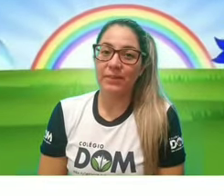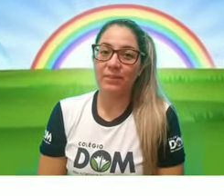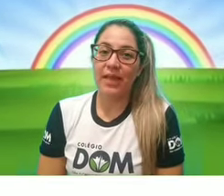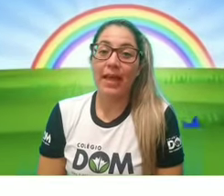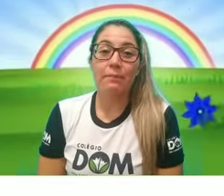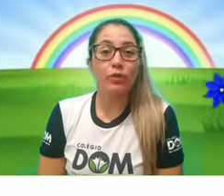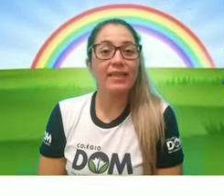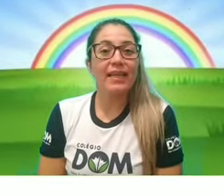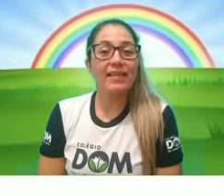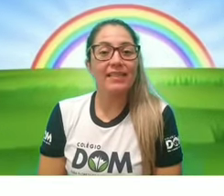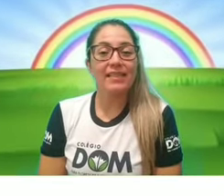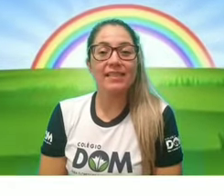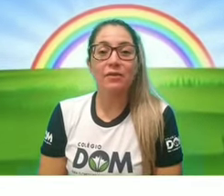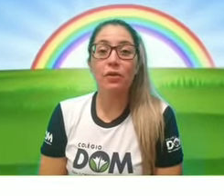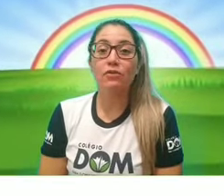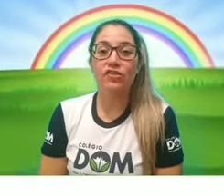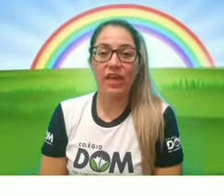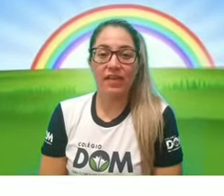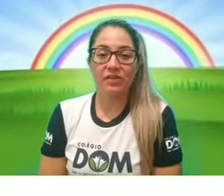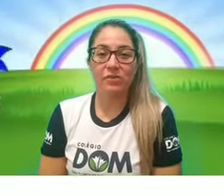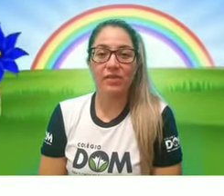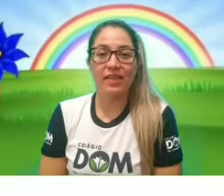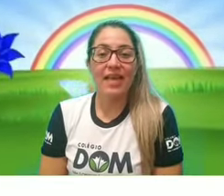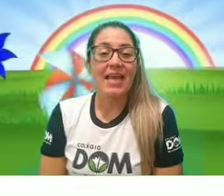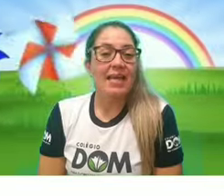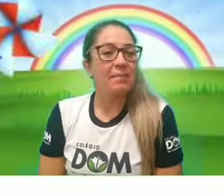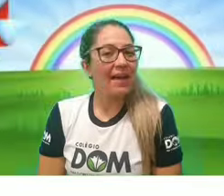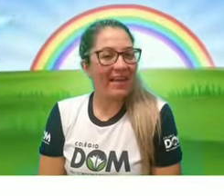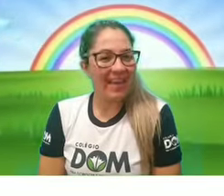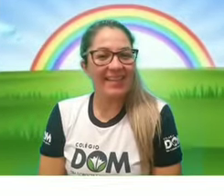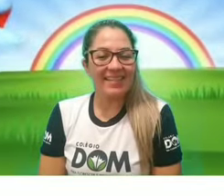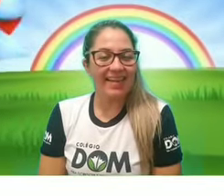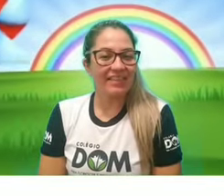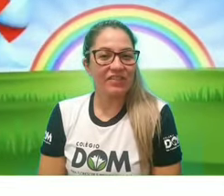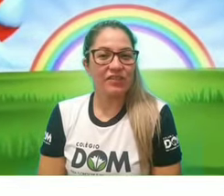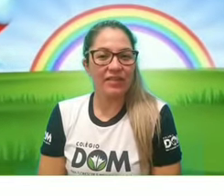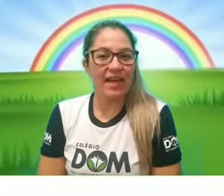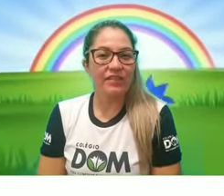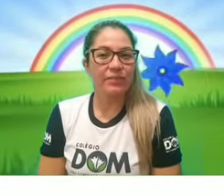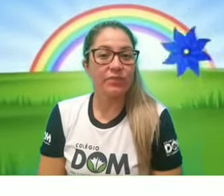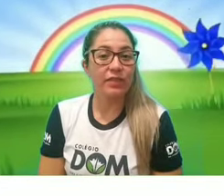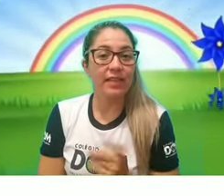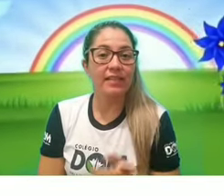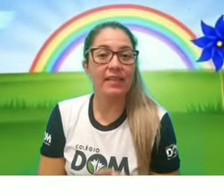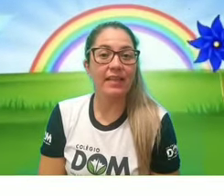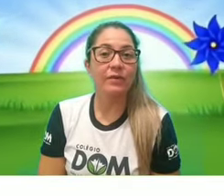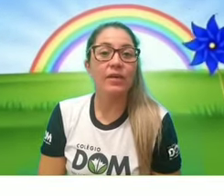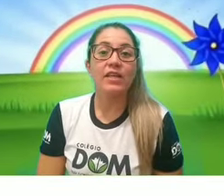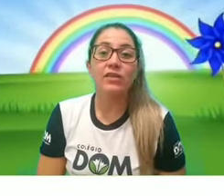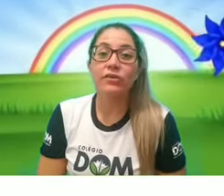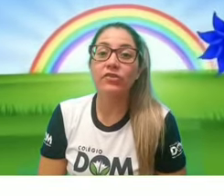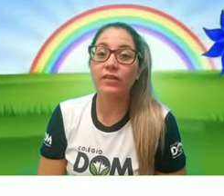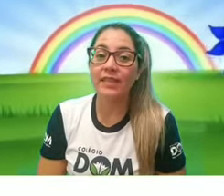é musicalização com gestos. E para realizar essa atividade, vocês terão que utilizar